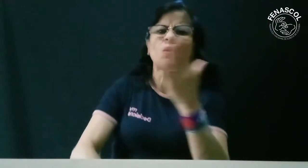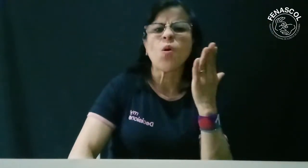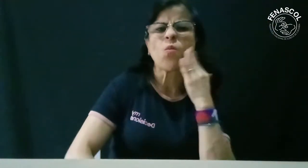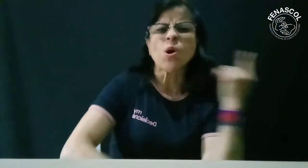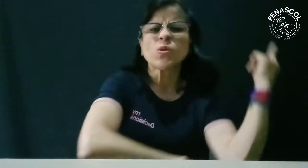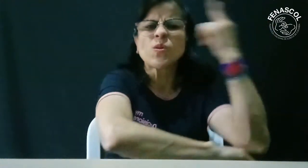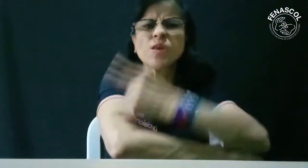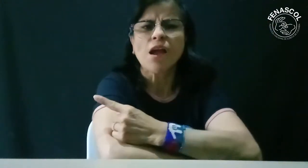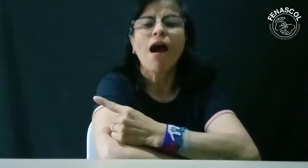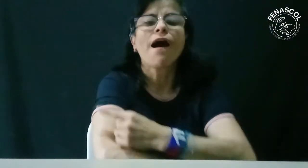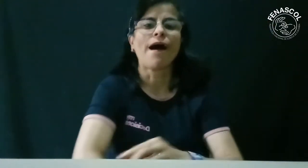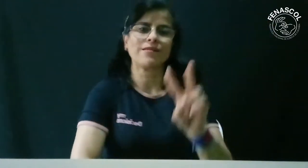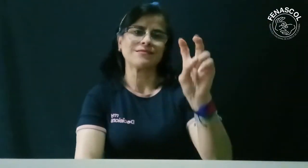del año 2022.